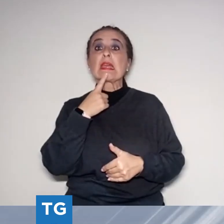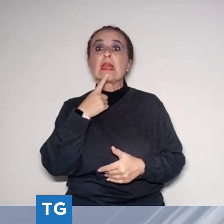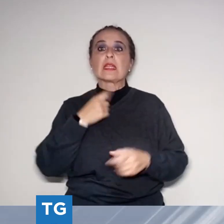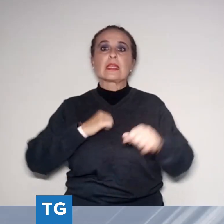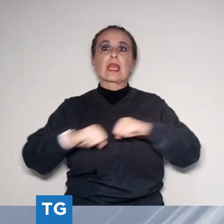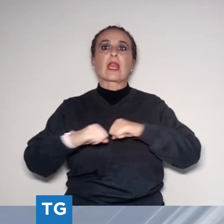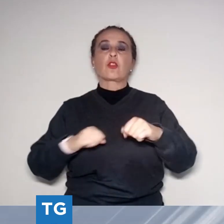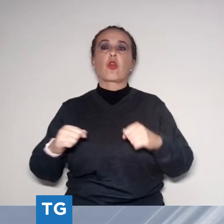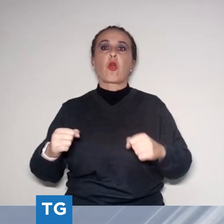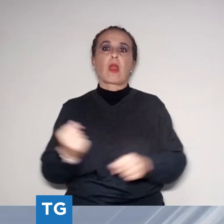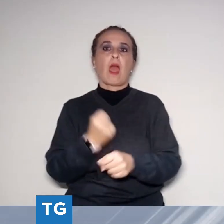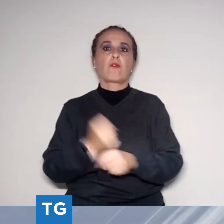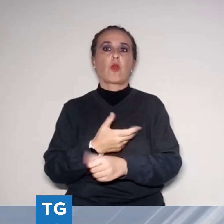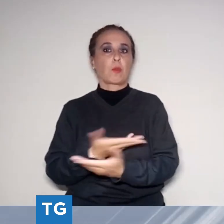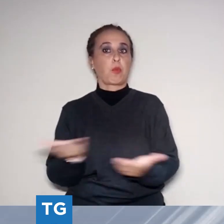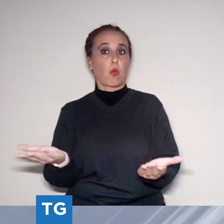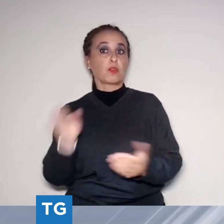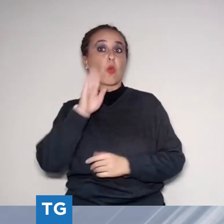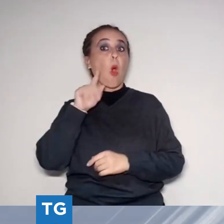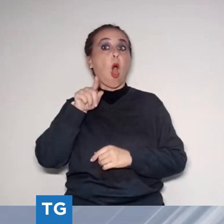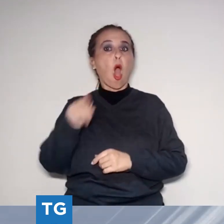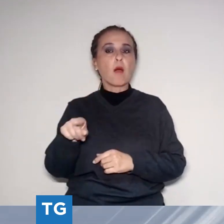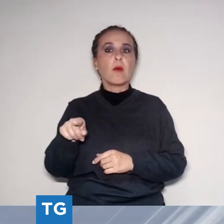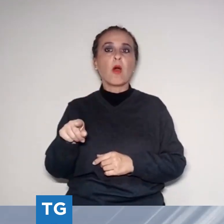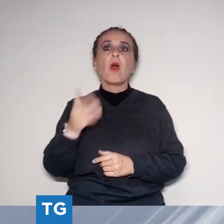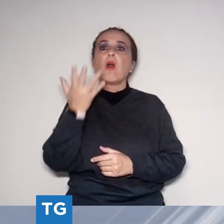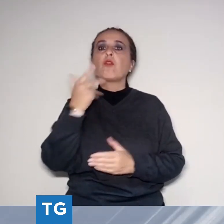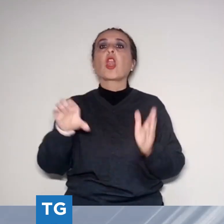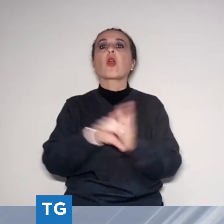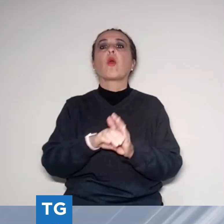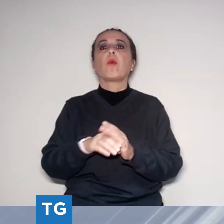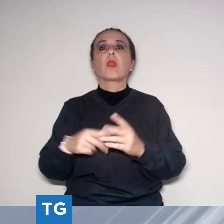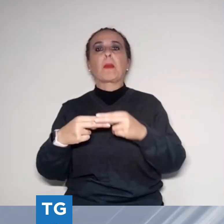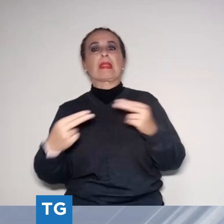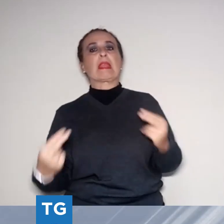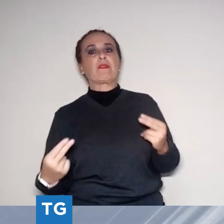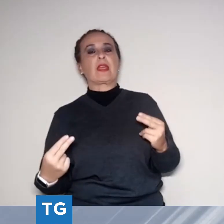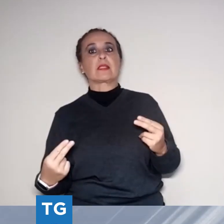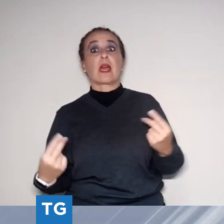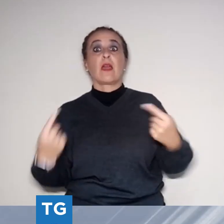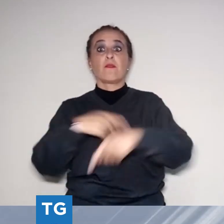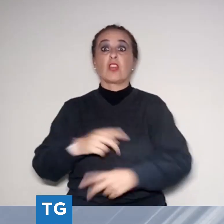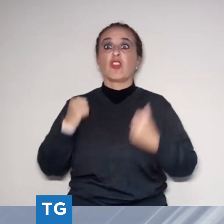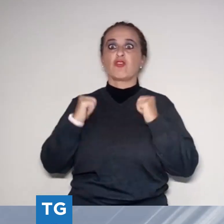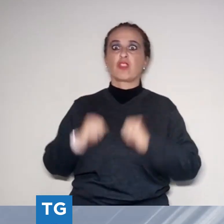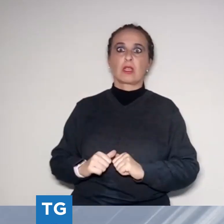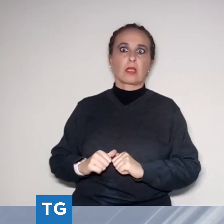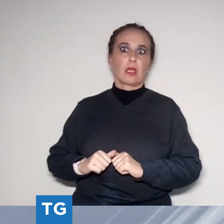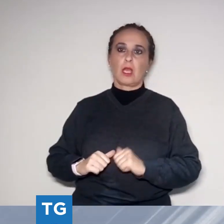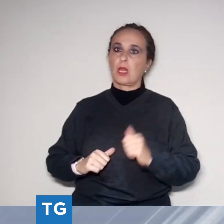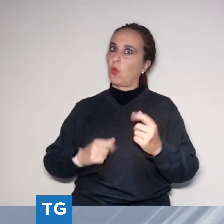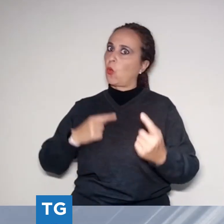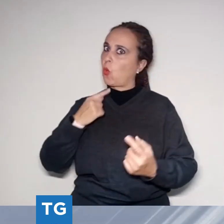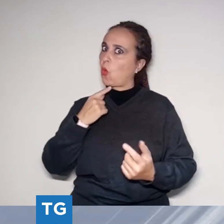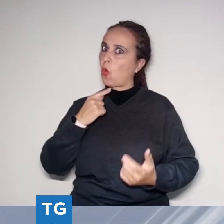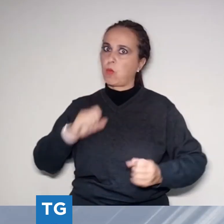che il Comune non può al momento finanziare interventi sulle fognature perché è ormai prossimo il cambiamento del soggetto gestore delle acque. Il motivo